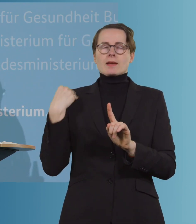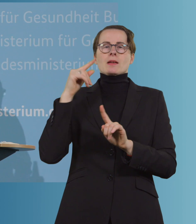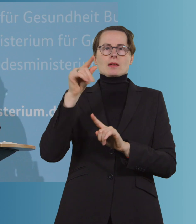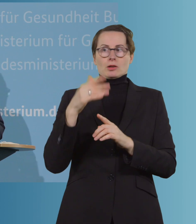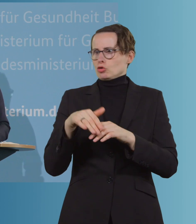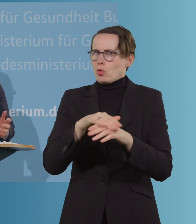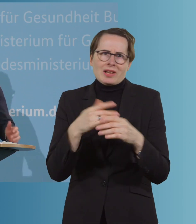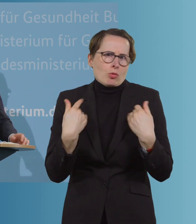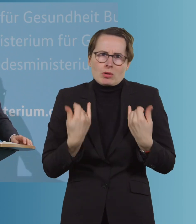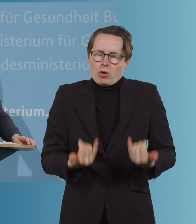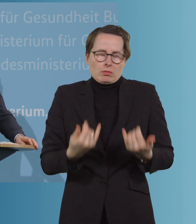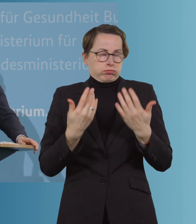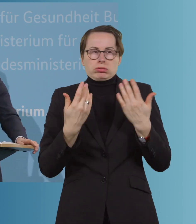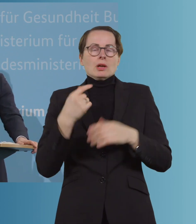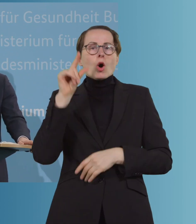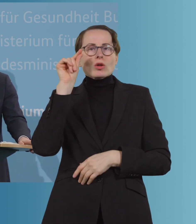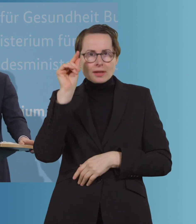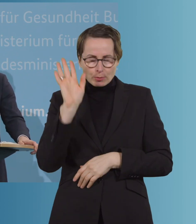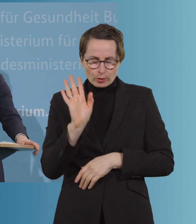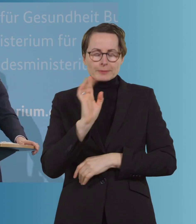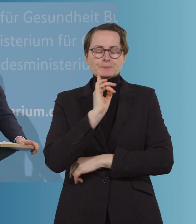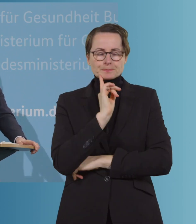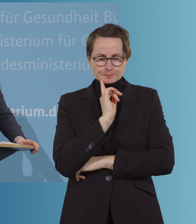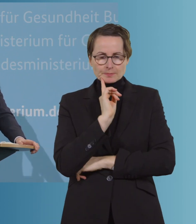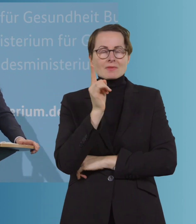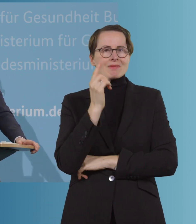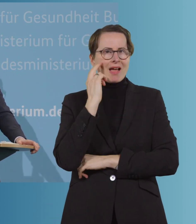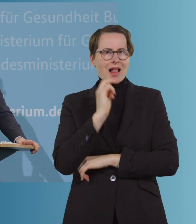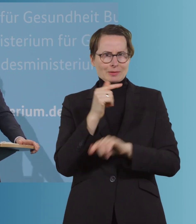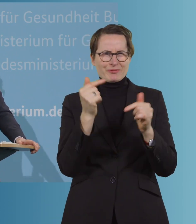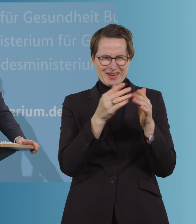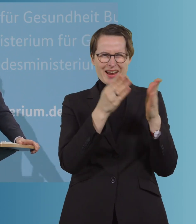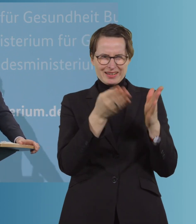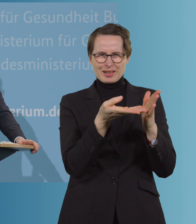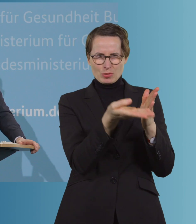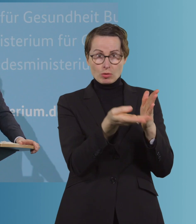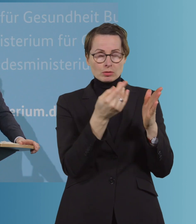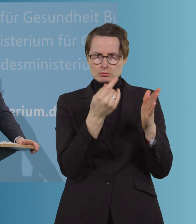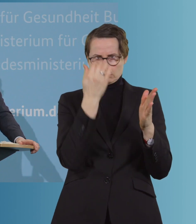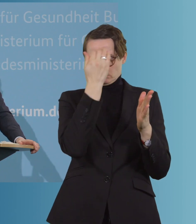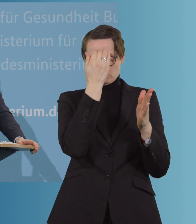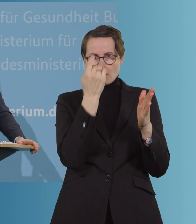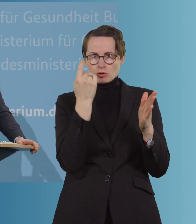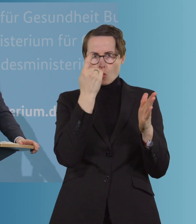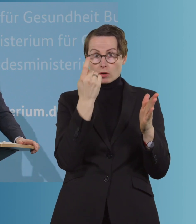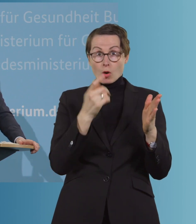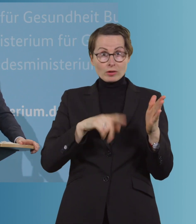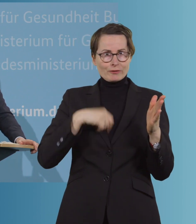irgendwie in Osnabrück und die Altenpflegeeinrichtung, die Situation, die uns sehr beschäftigt. Ich habe heute Morgen schon das Robert-Koch-Institut und das Paul-Ehrlich